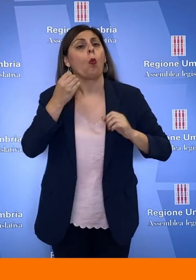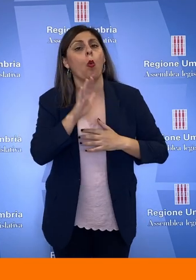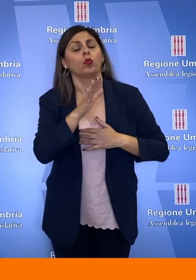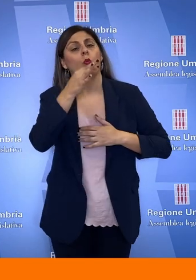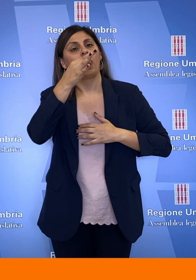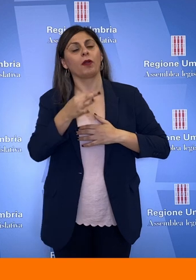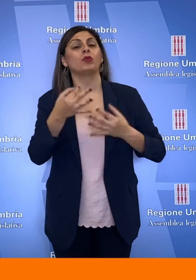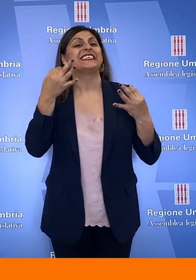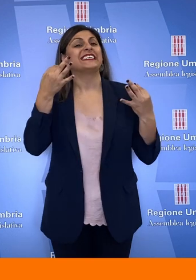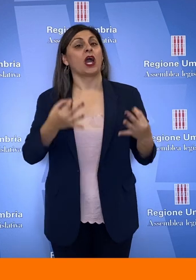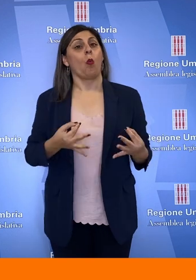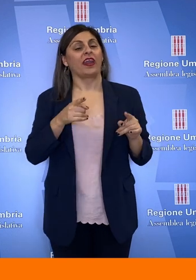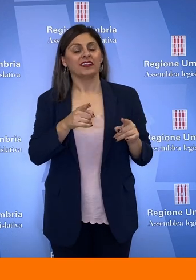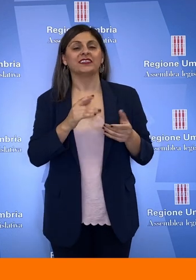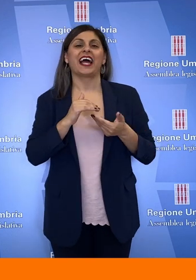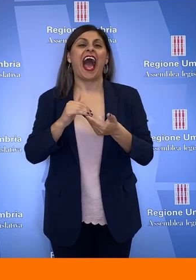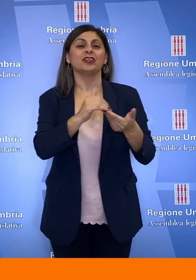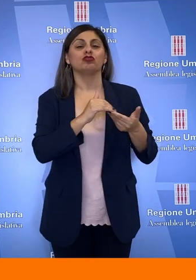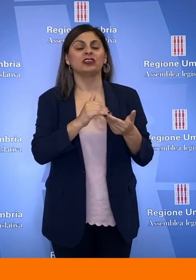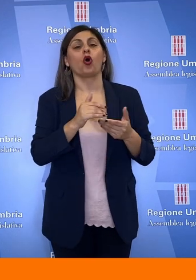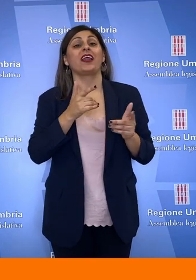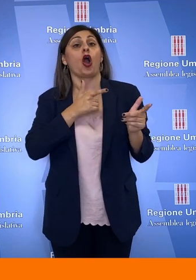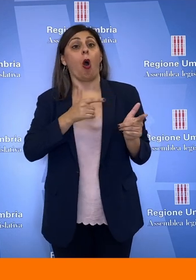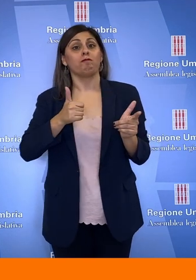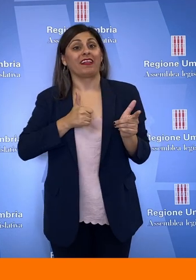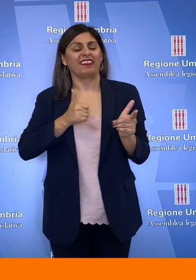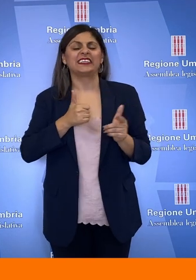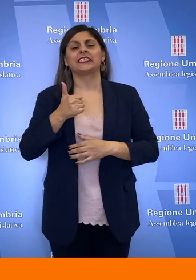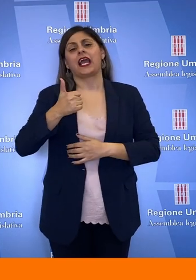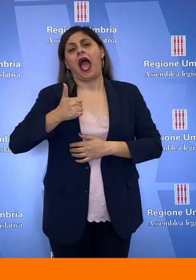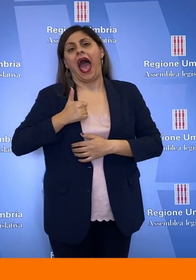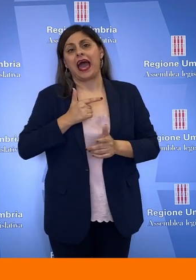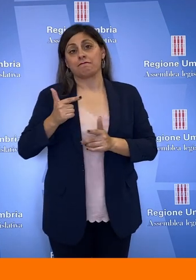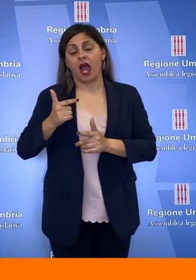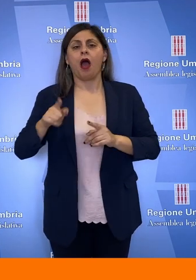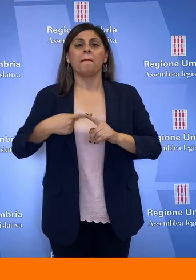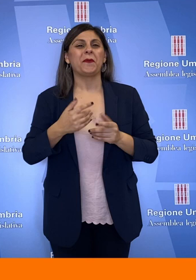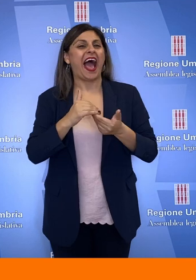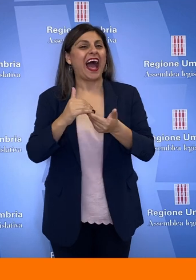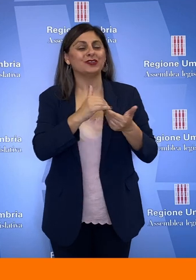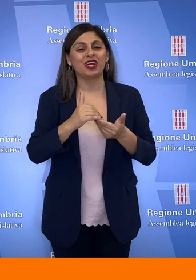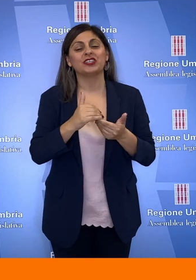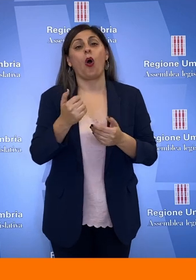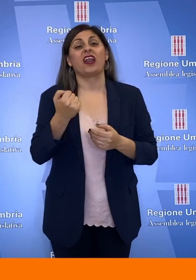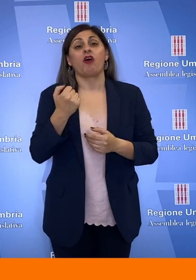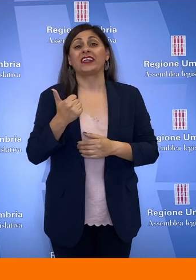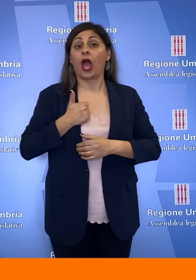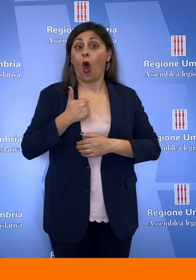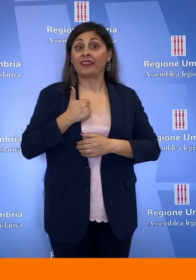cultura, della sicurezza, delle associazioni combattentistiche e d'arma e delle associazioni delle forze dell'ordine